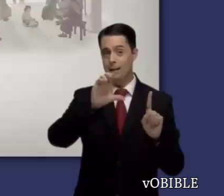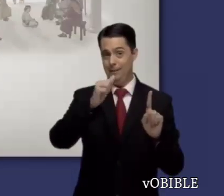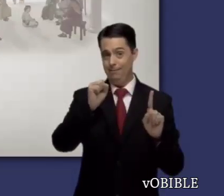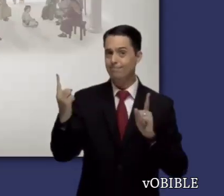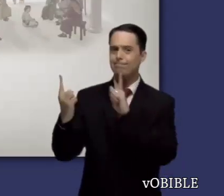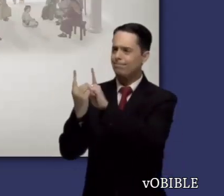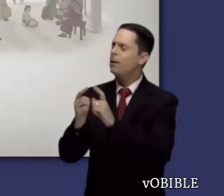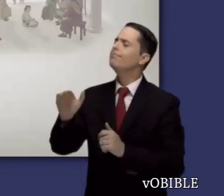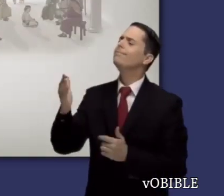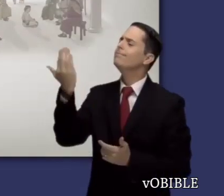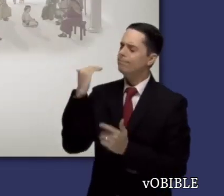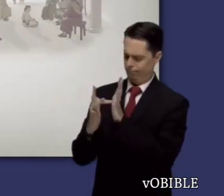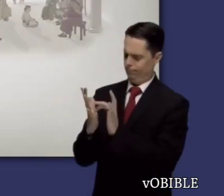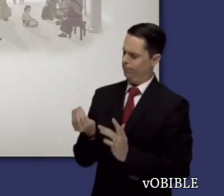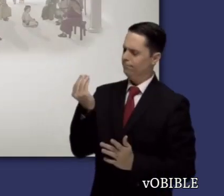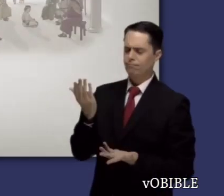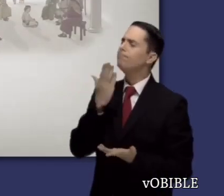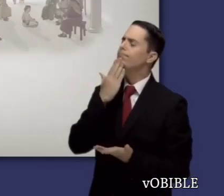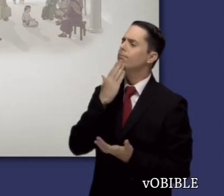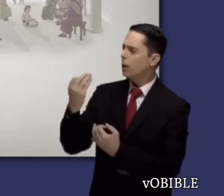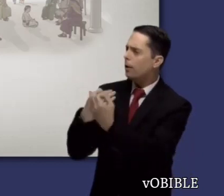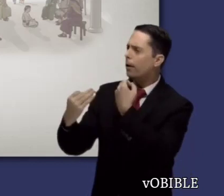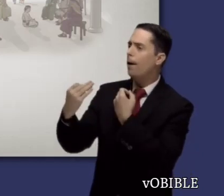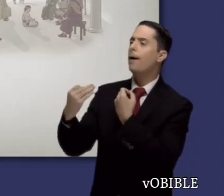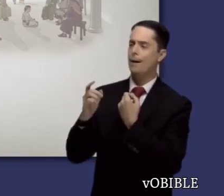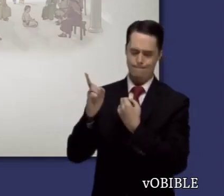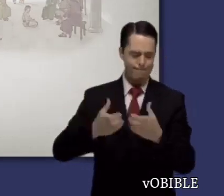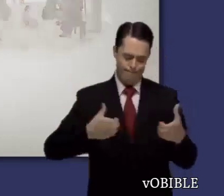Puede que obtuviera la información de María, la madre de Jesús.